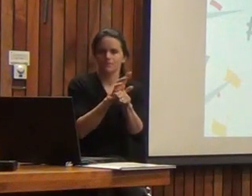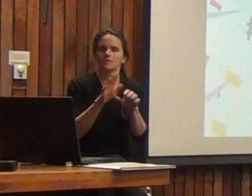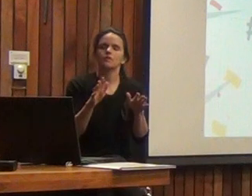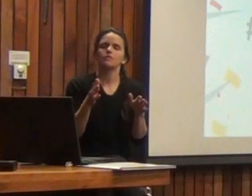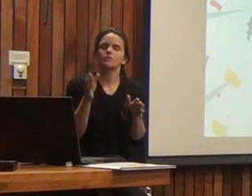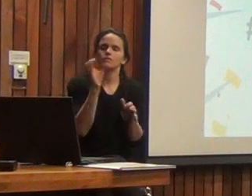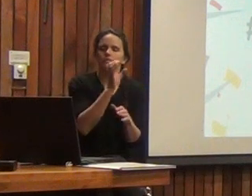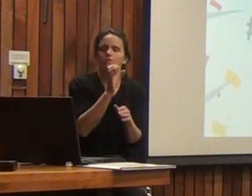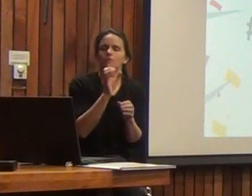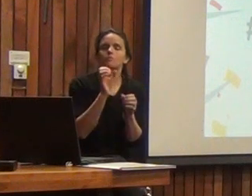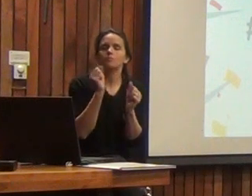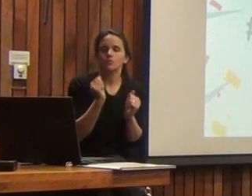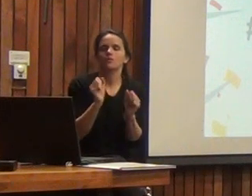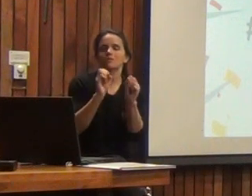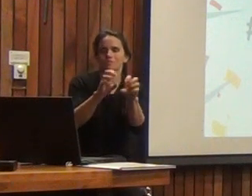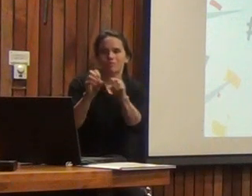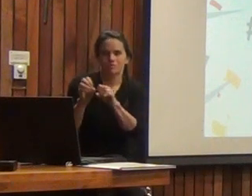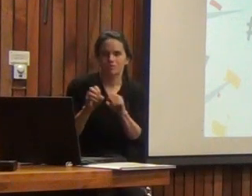educación de calidad,